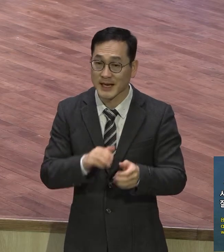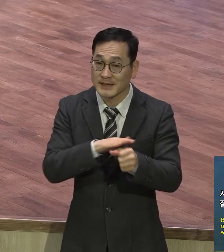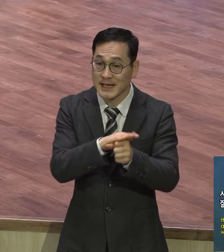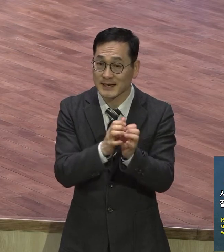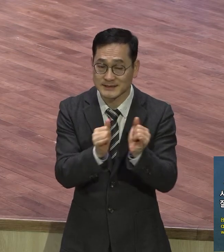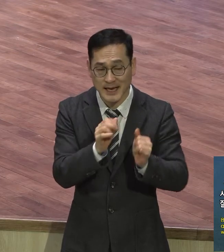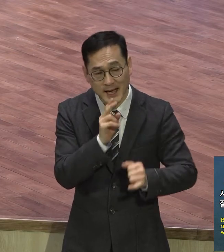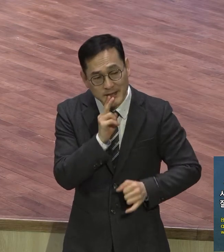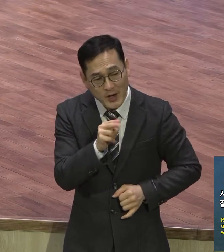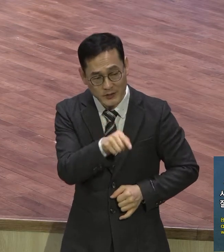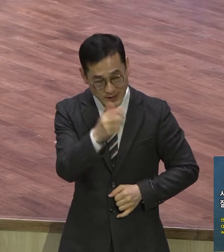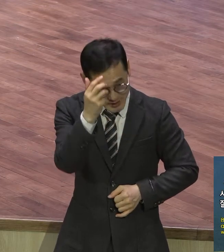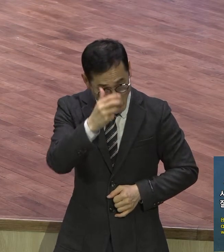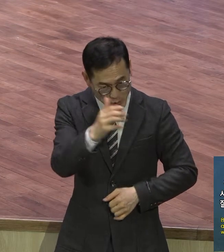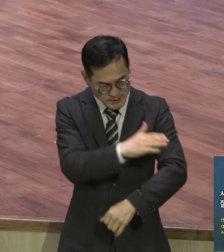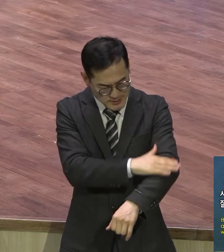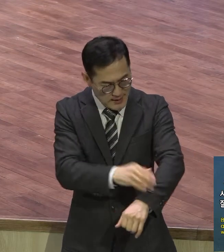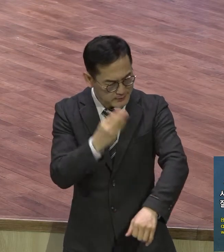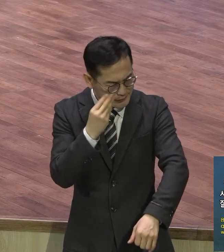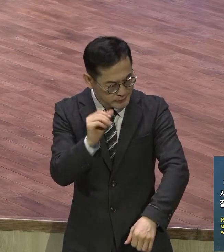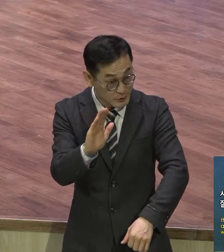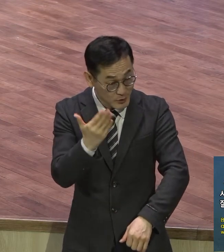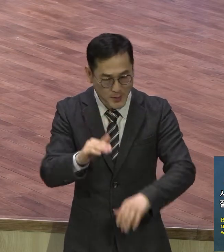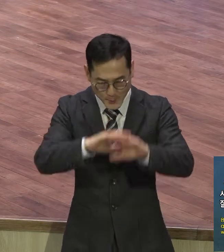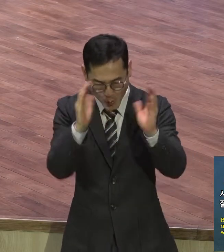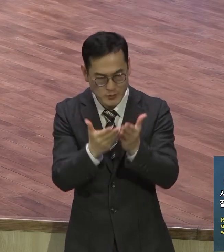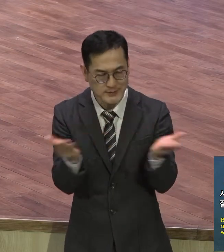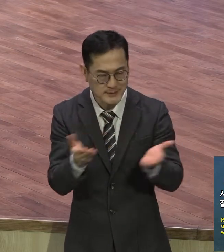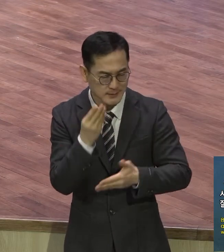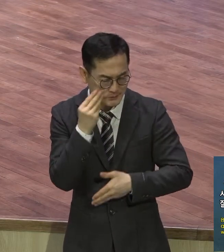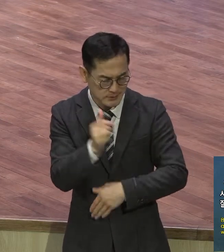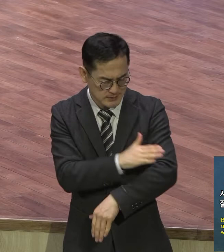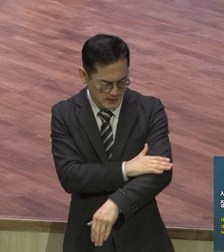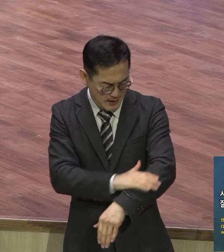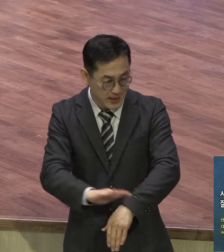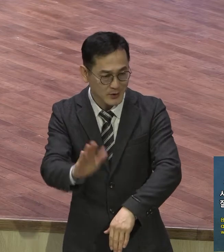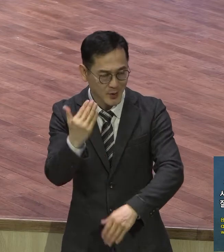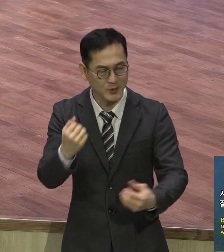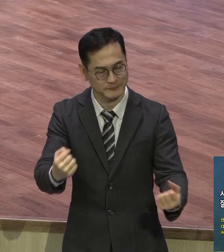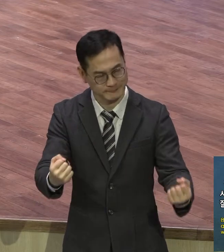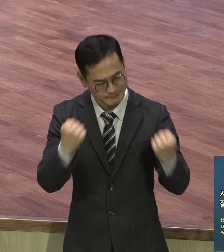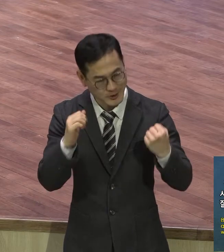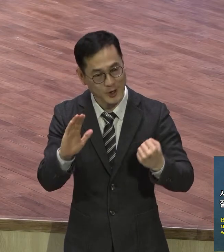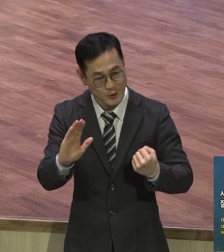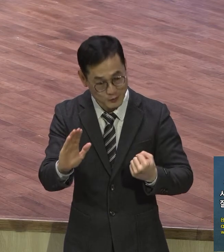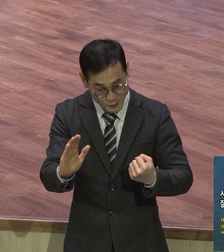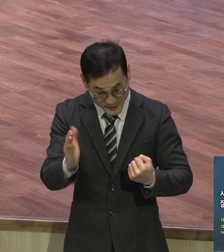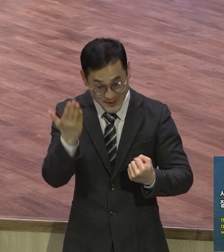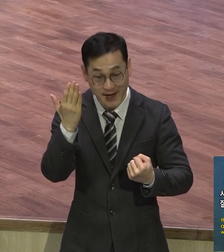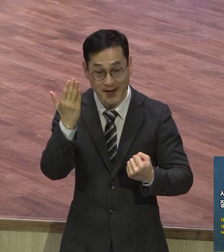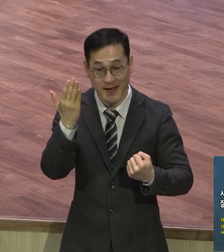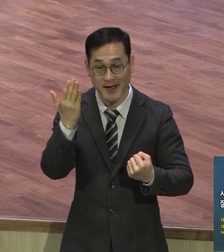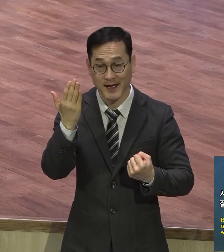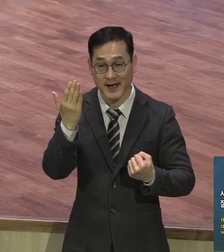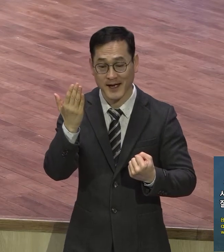때같이 너가 범사에 잘 때고 강건하리라 그렇게 말씀했어요.